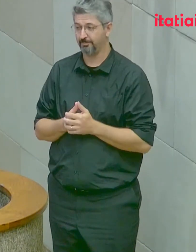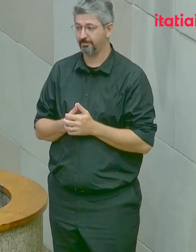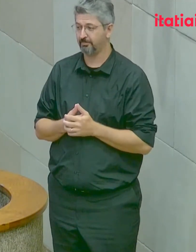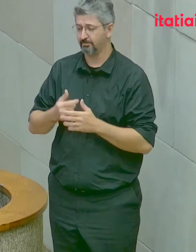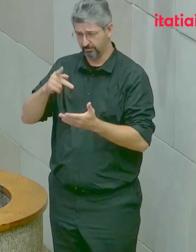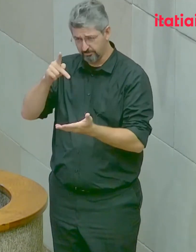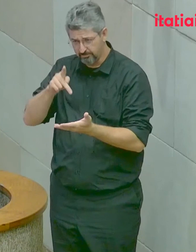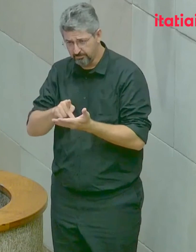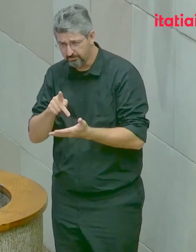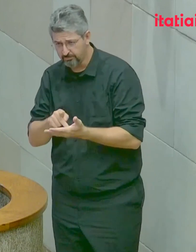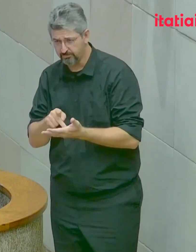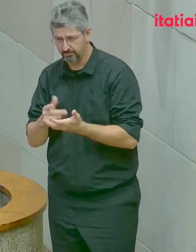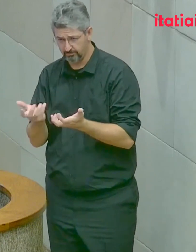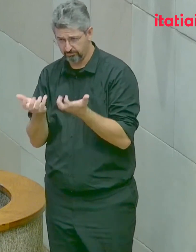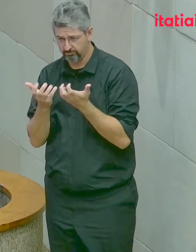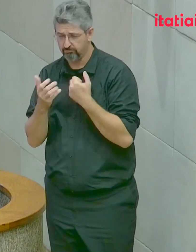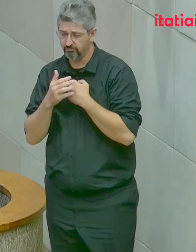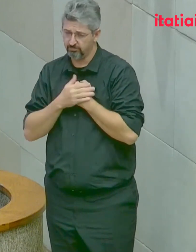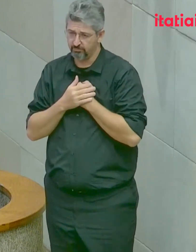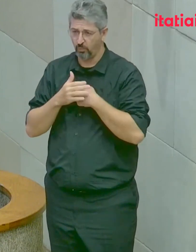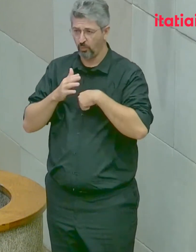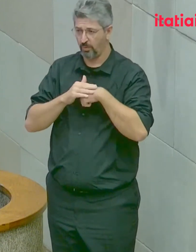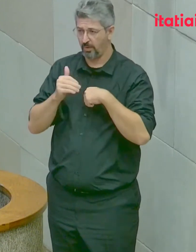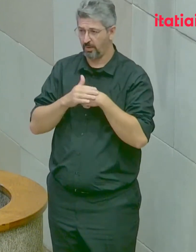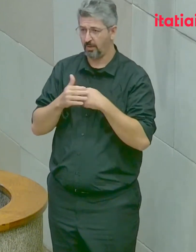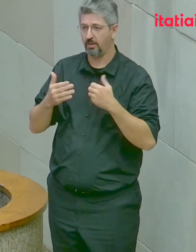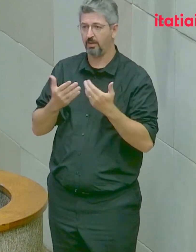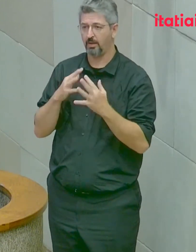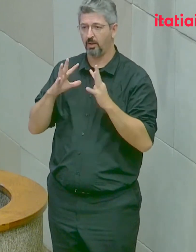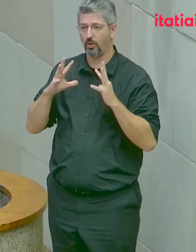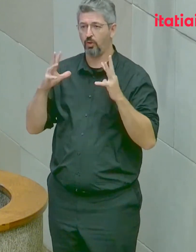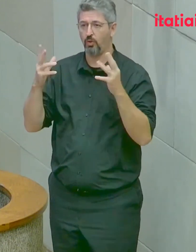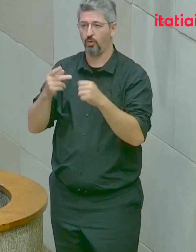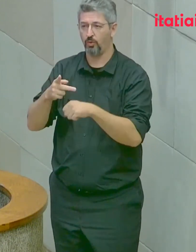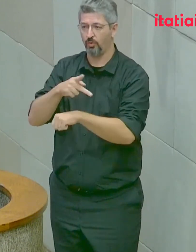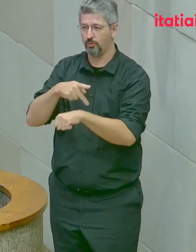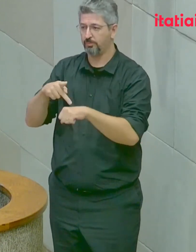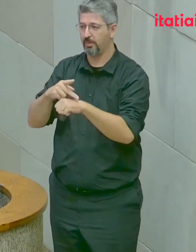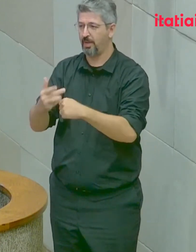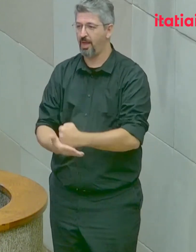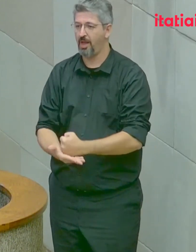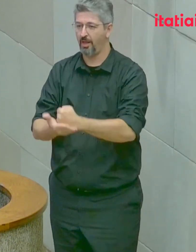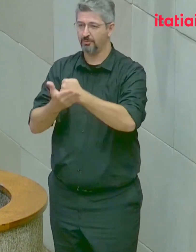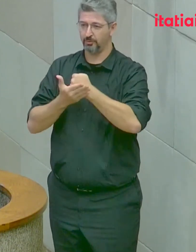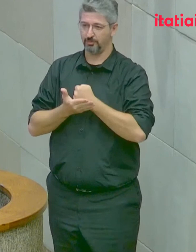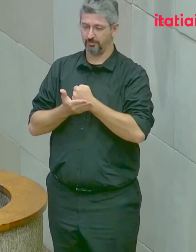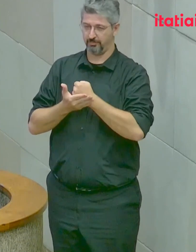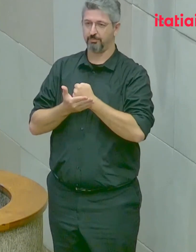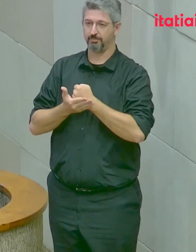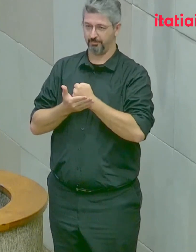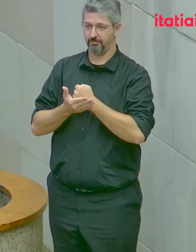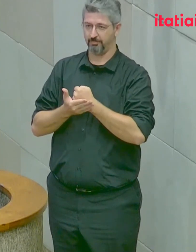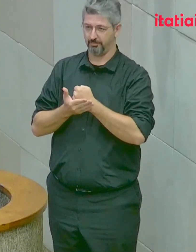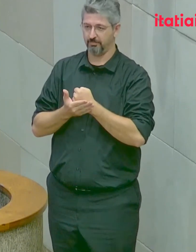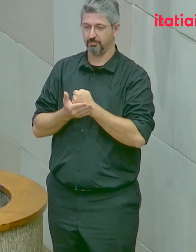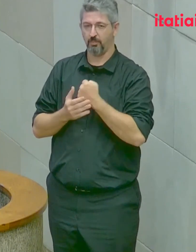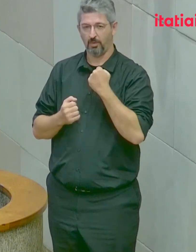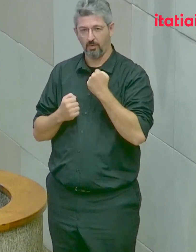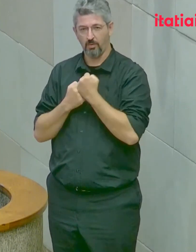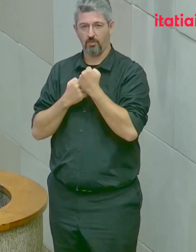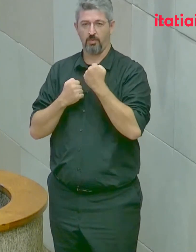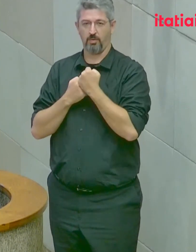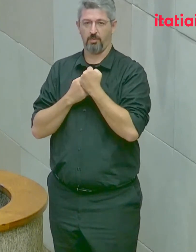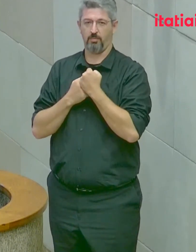de verdade, com muito carinho, agradecer a todos os países que estão nos ajudando com o apoio